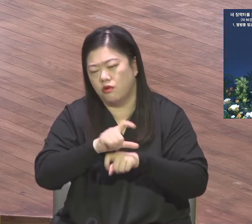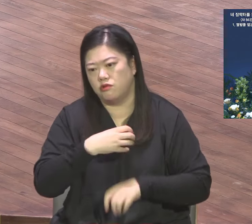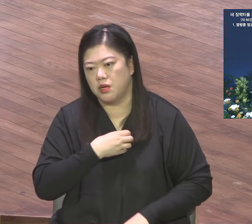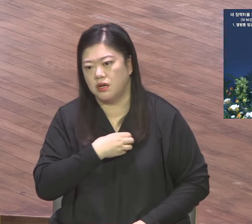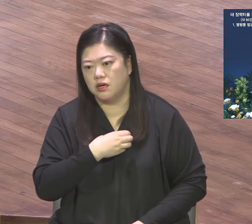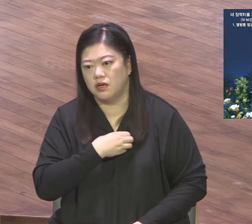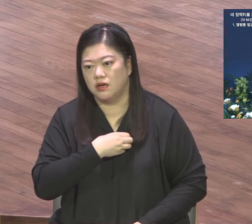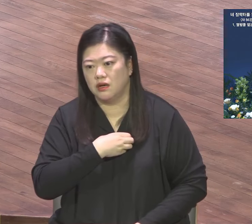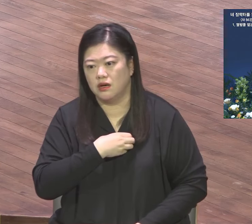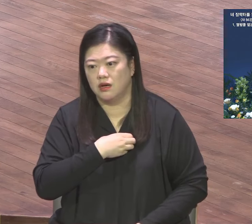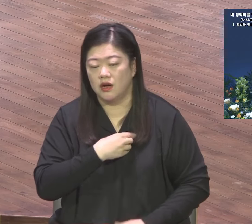돼요